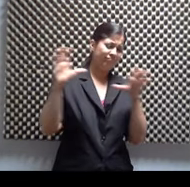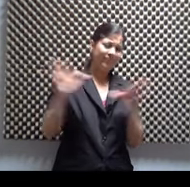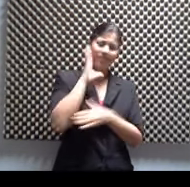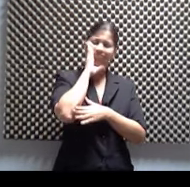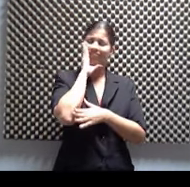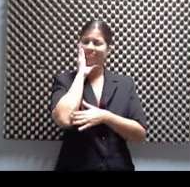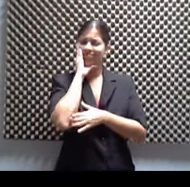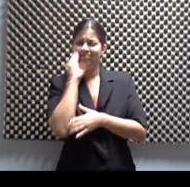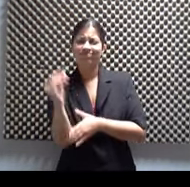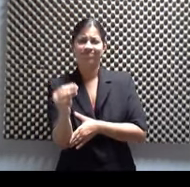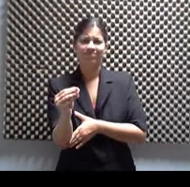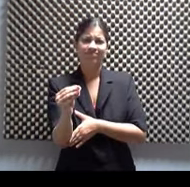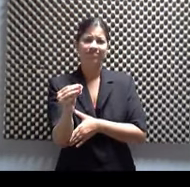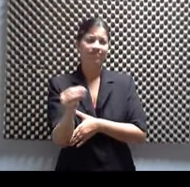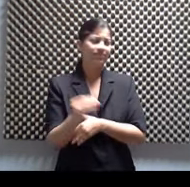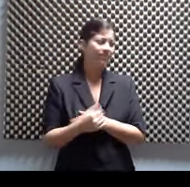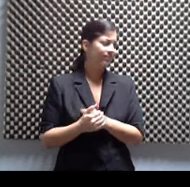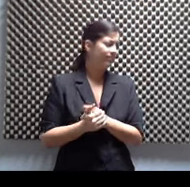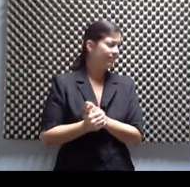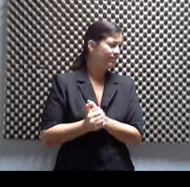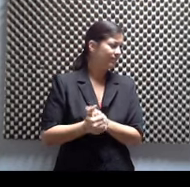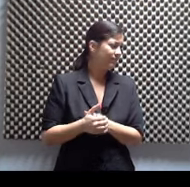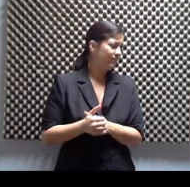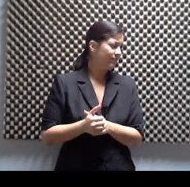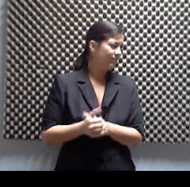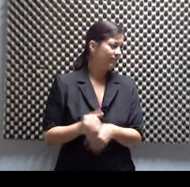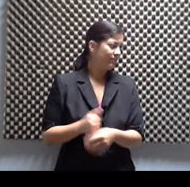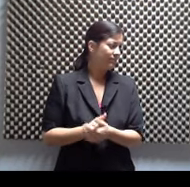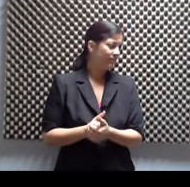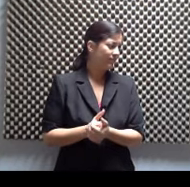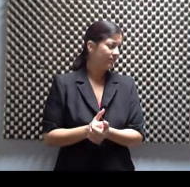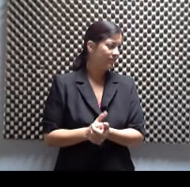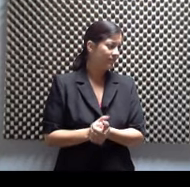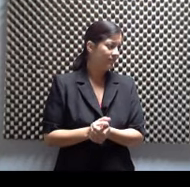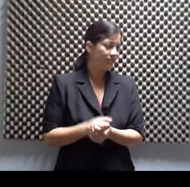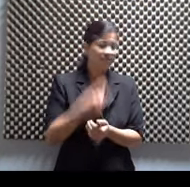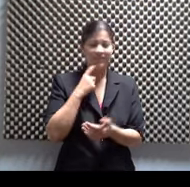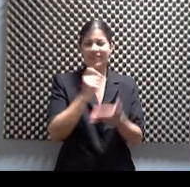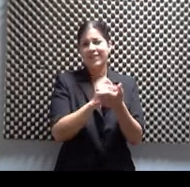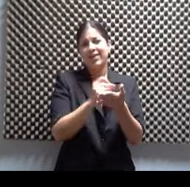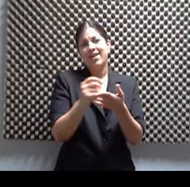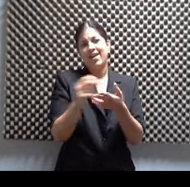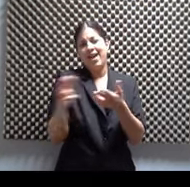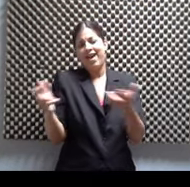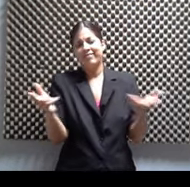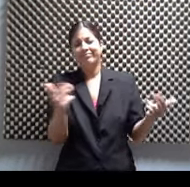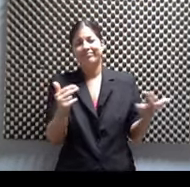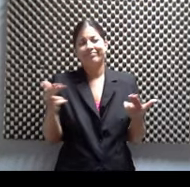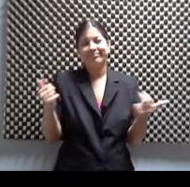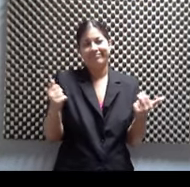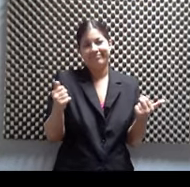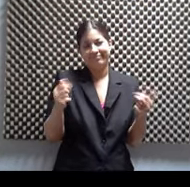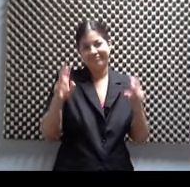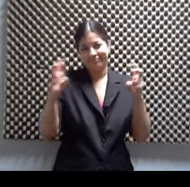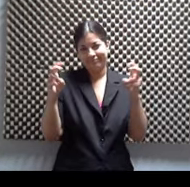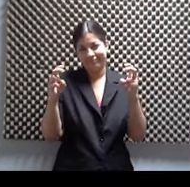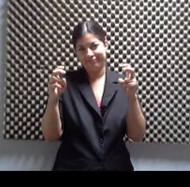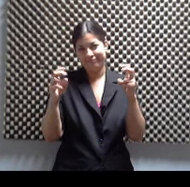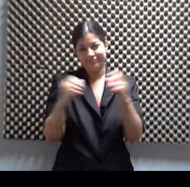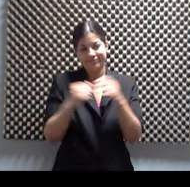es medio, escribe como cosas de humor negro, etcétera. Pero aquí hay una muestra amplia del trabajo de él